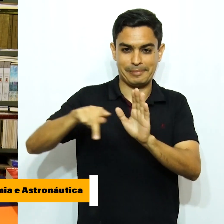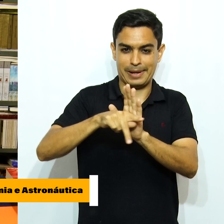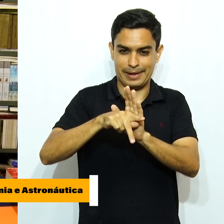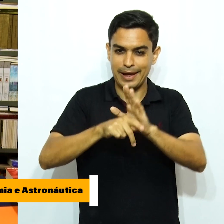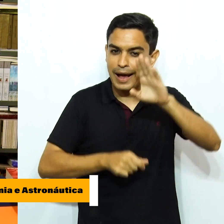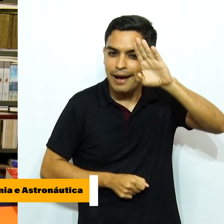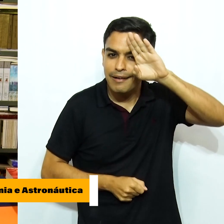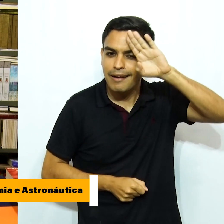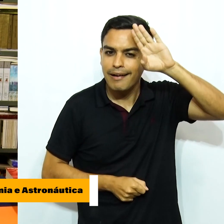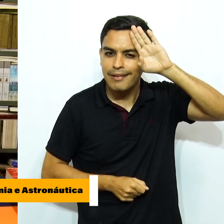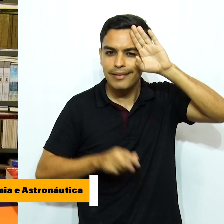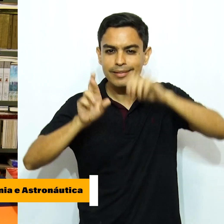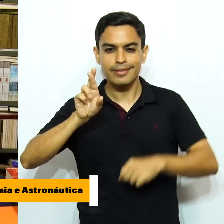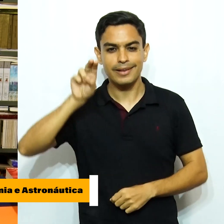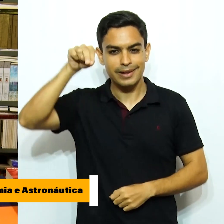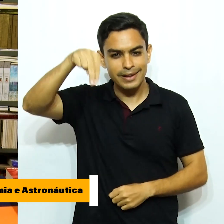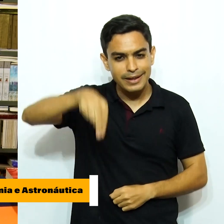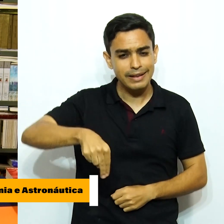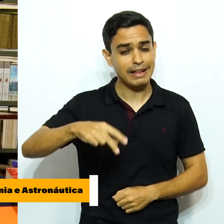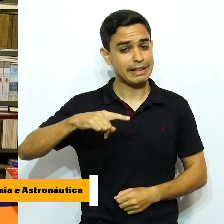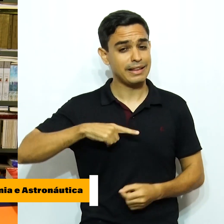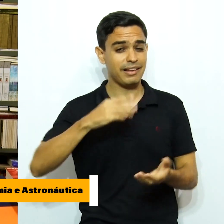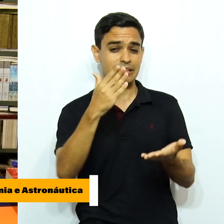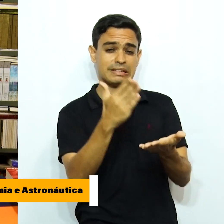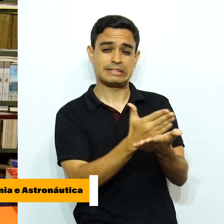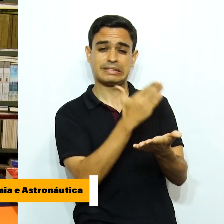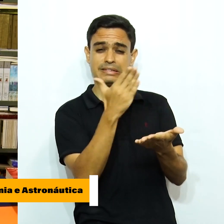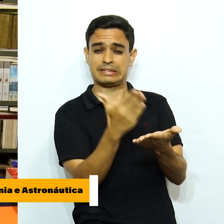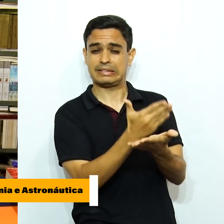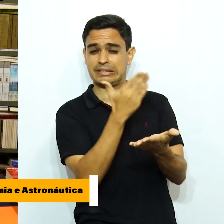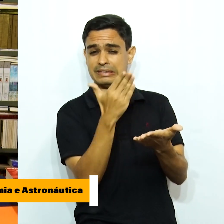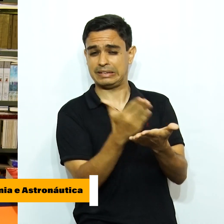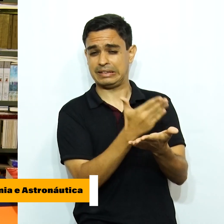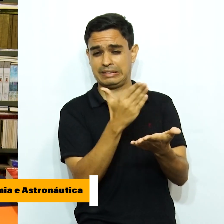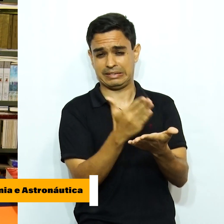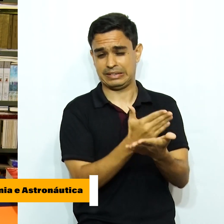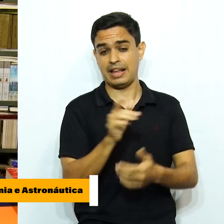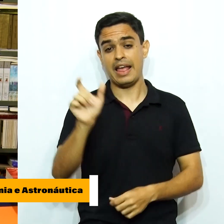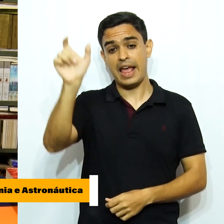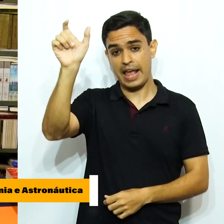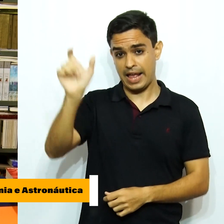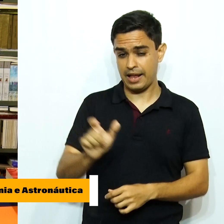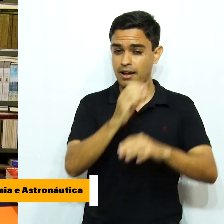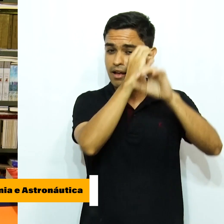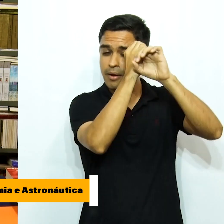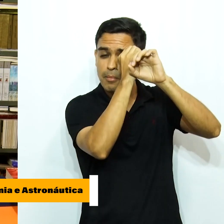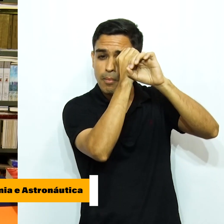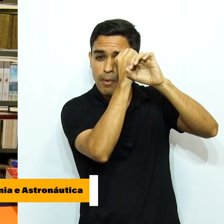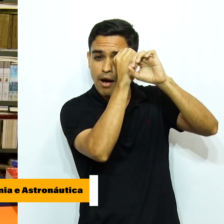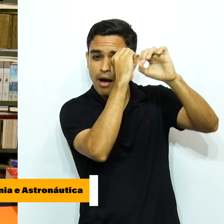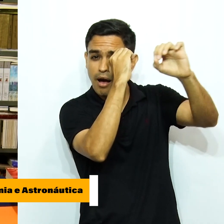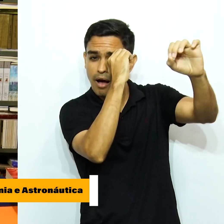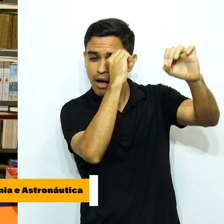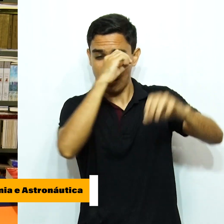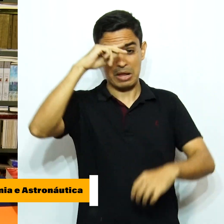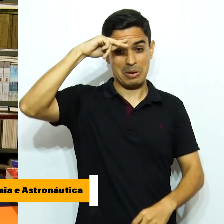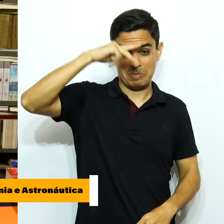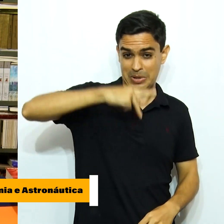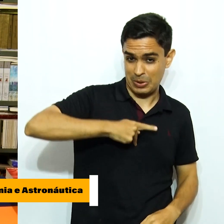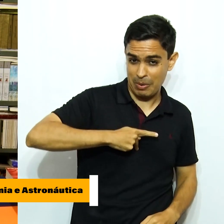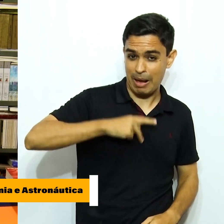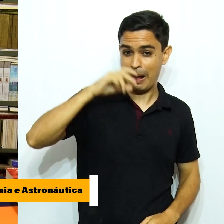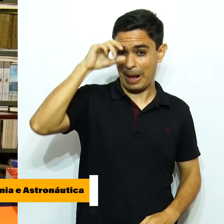da Academia Norte-Hilgadeira de Letras. Em mais de 800 páginas, ele sendo um astrônomo amador, autodidata,